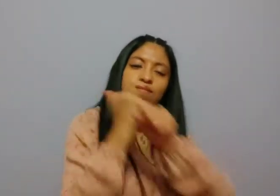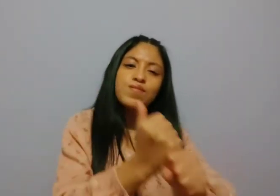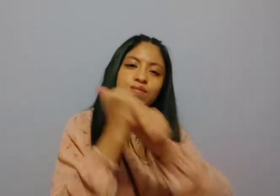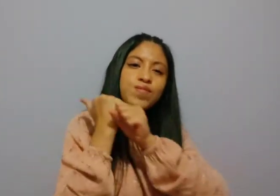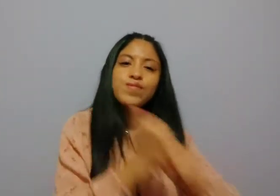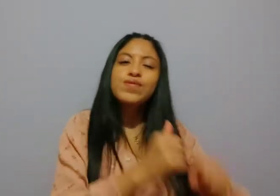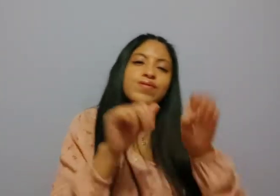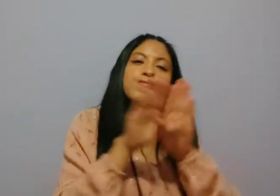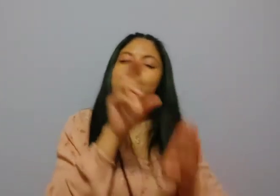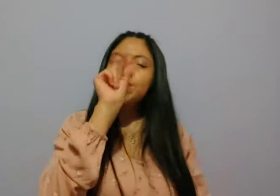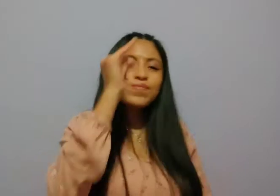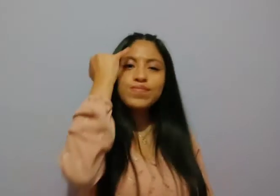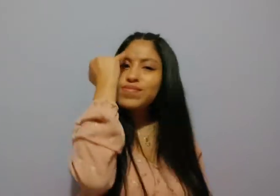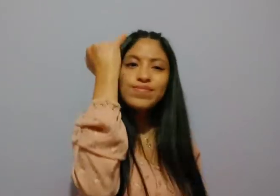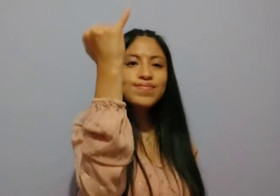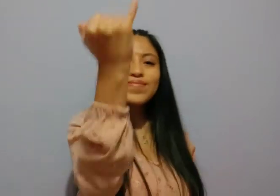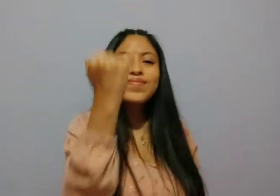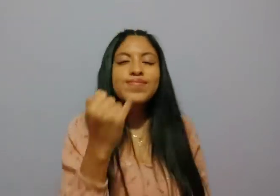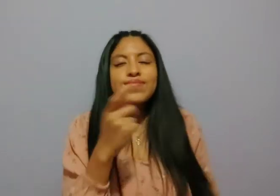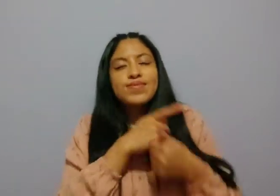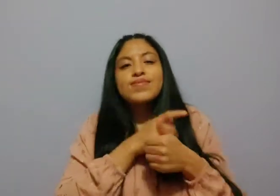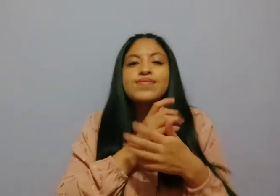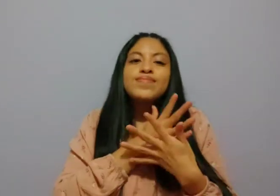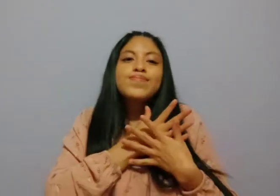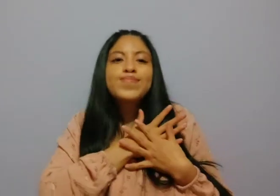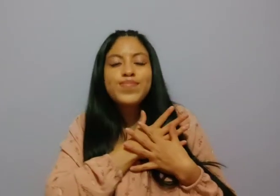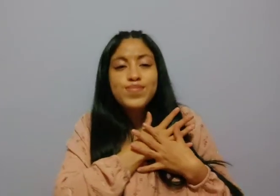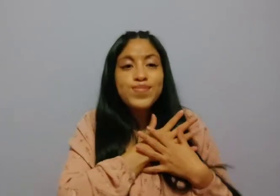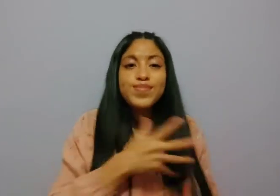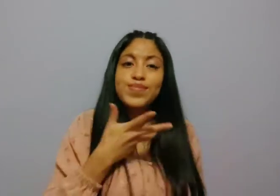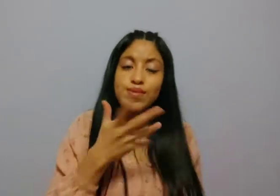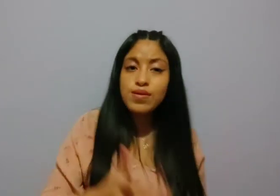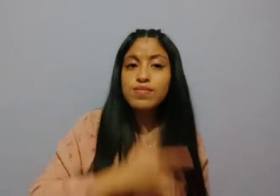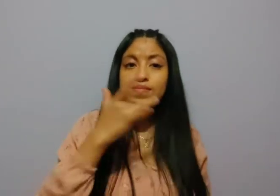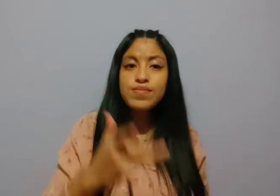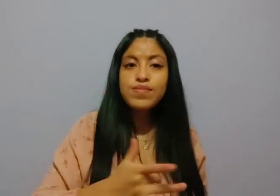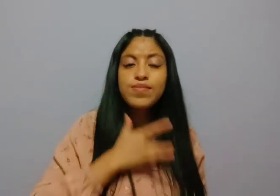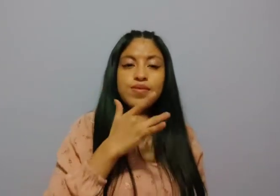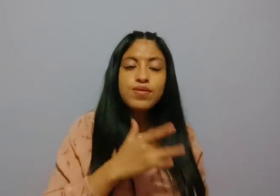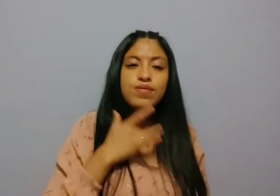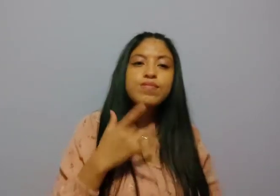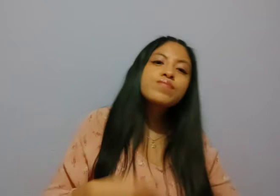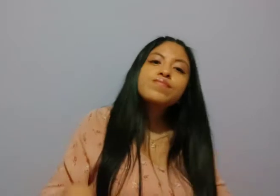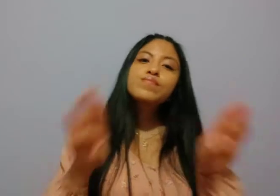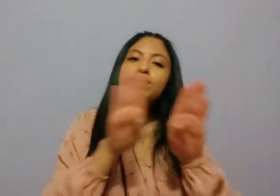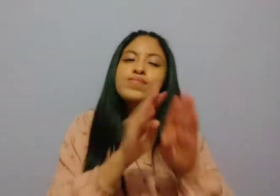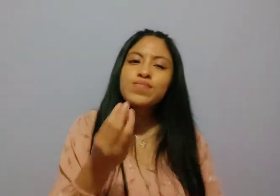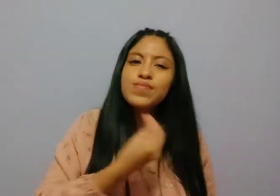sufro como no te imaginas amor Tengo sentimientos de cómo